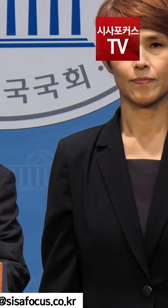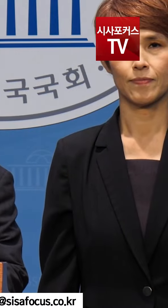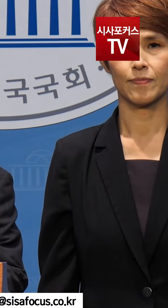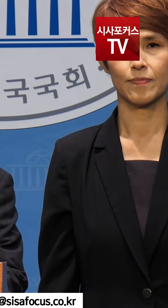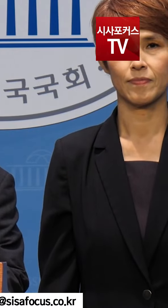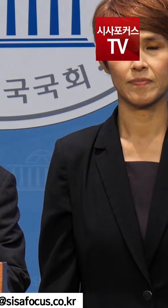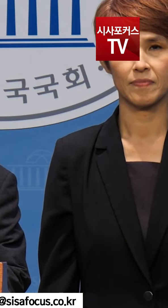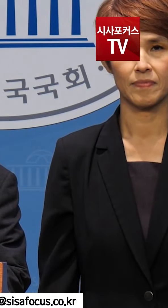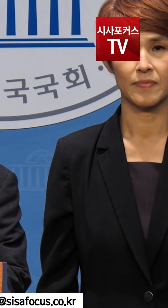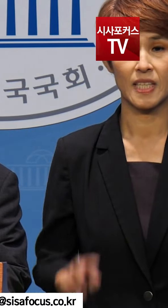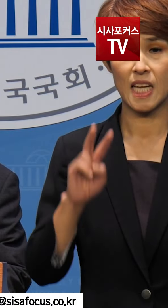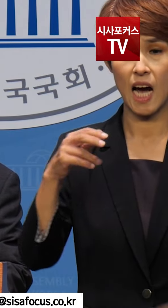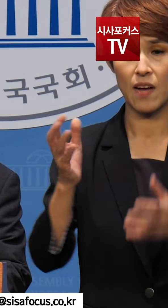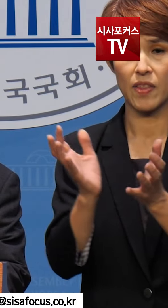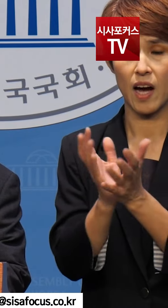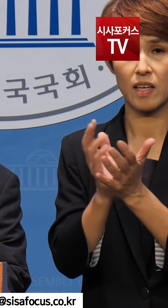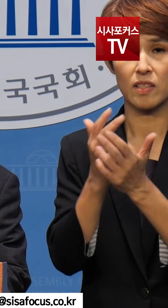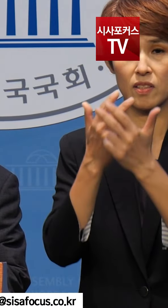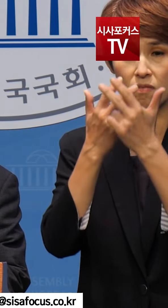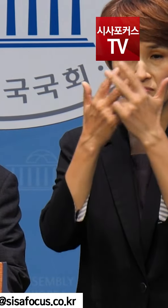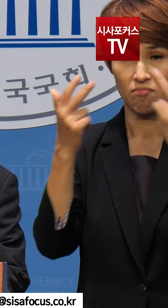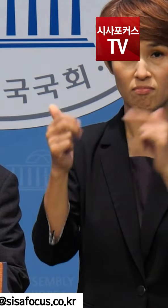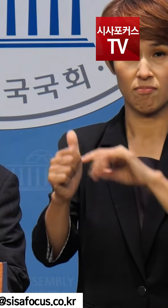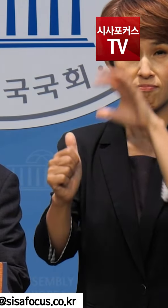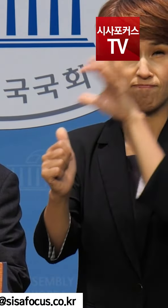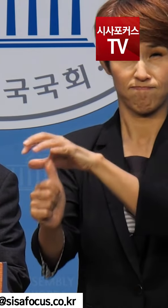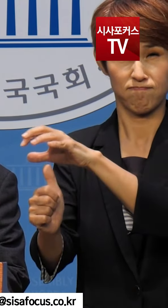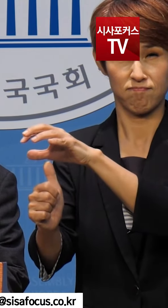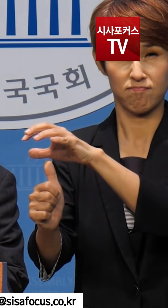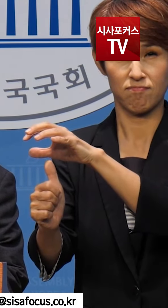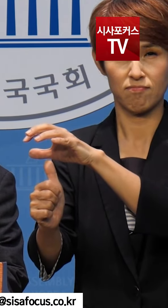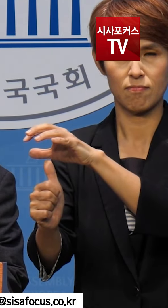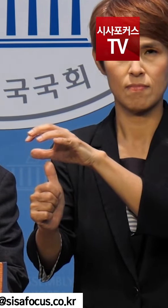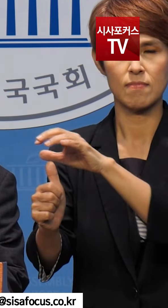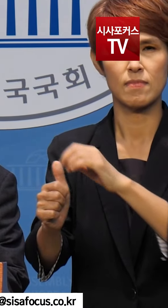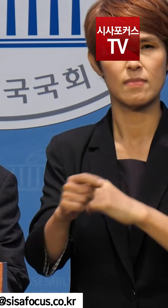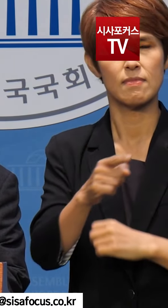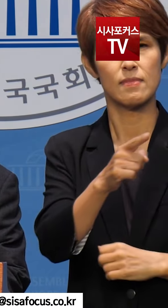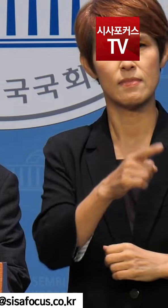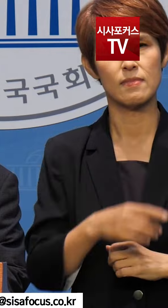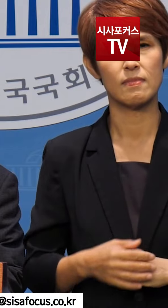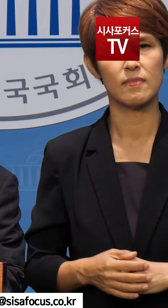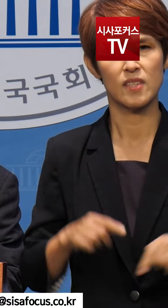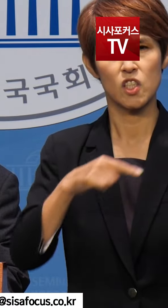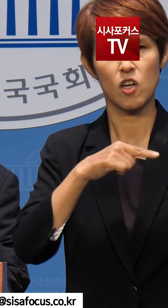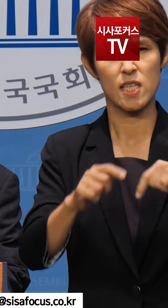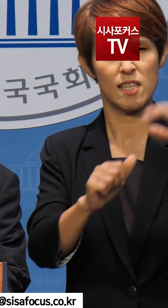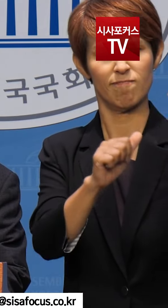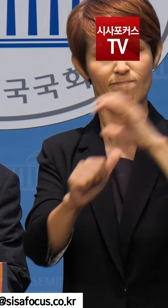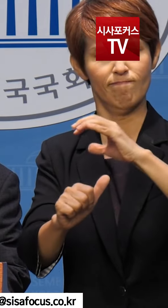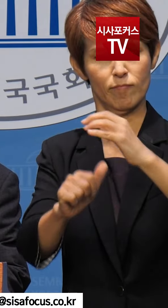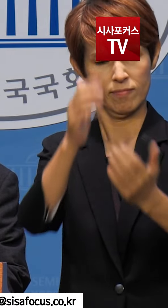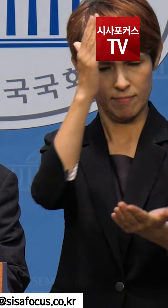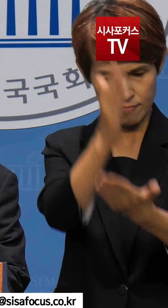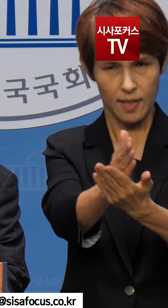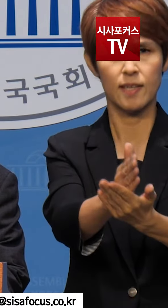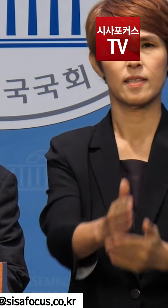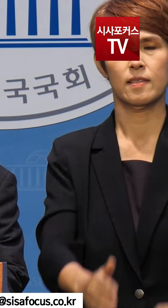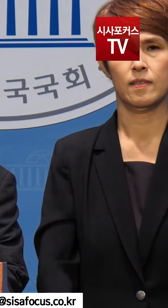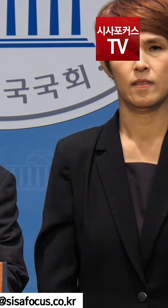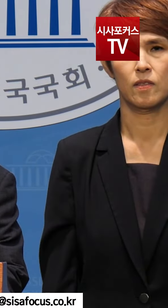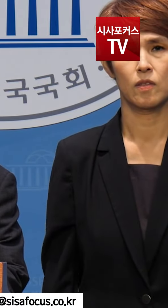야당 정치인 감금하는 법정연금, 정치탄압 즉각 중단하라.